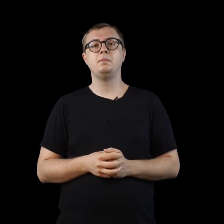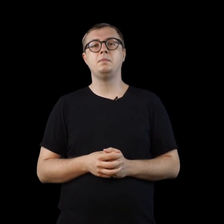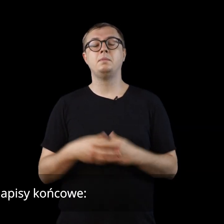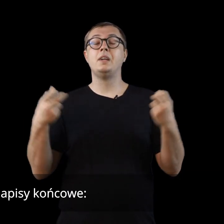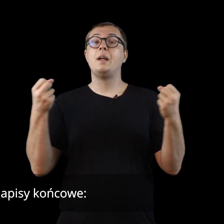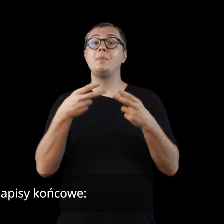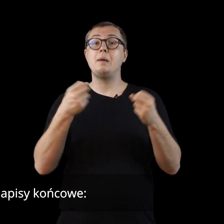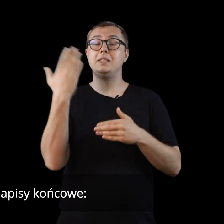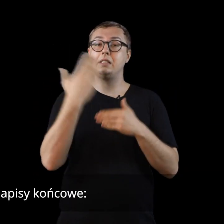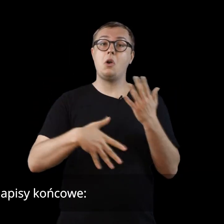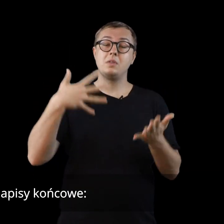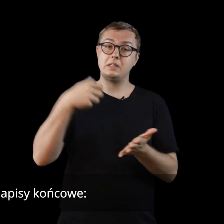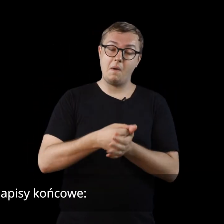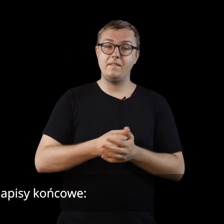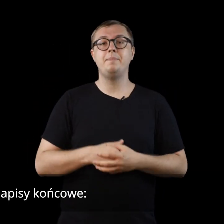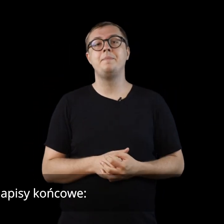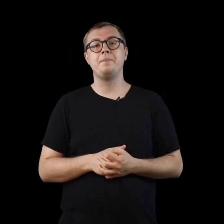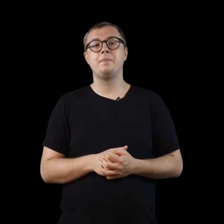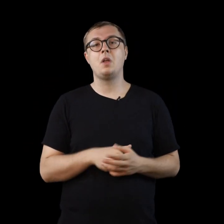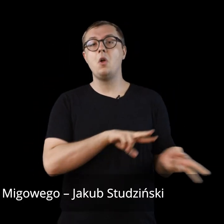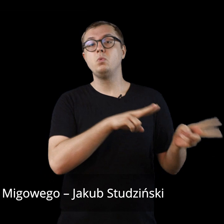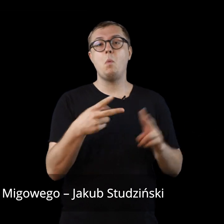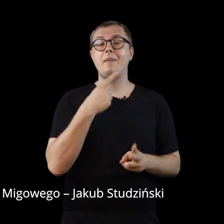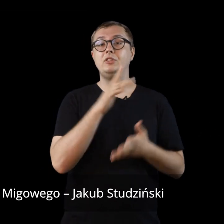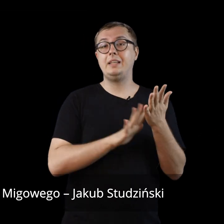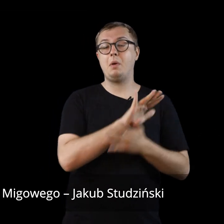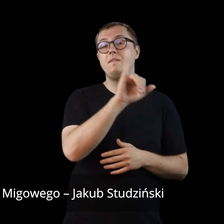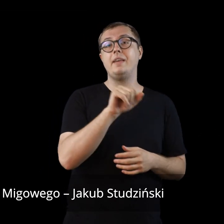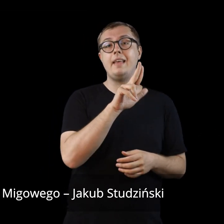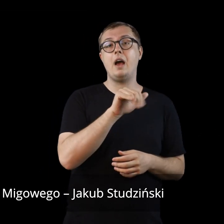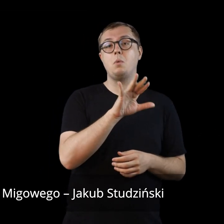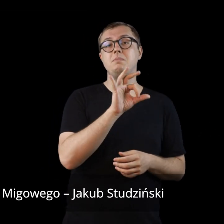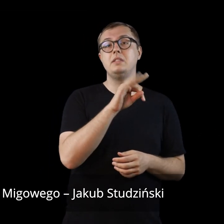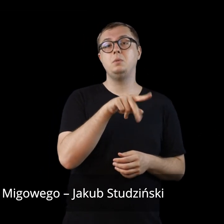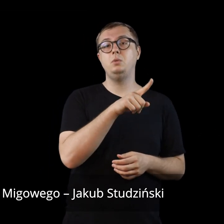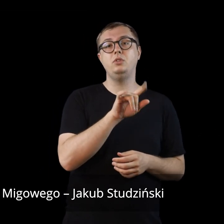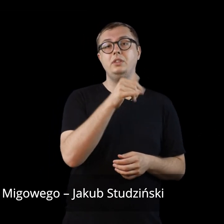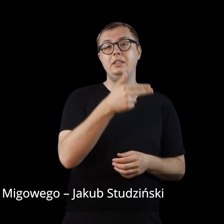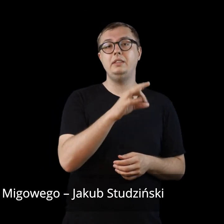Napisy końcowe Tłumacz języka migowego Jakub Studziński